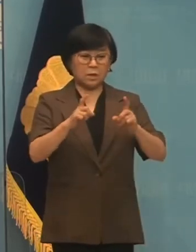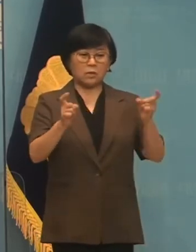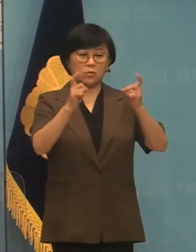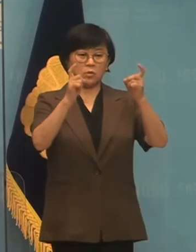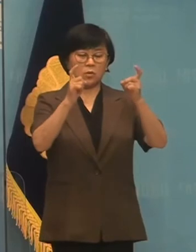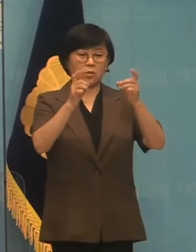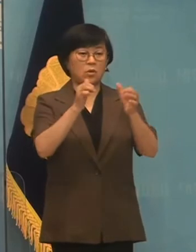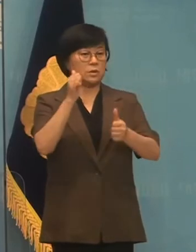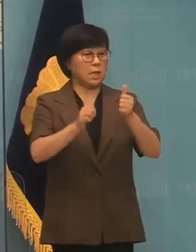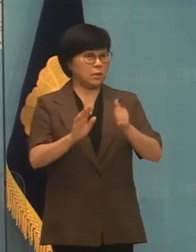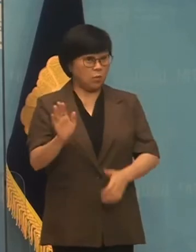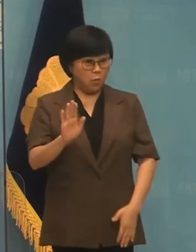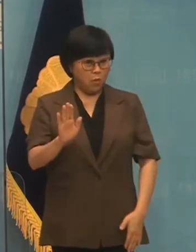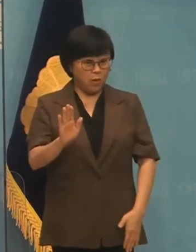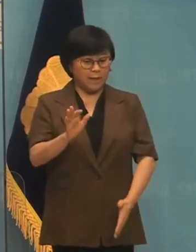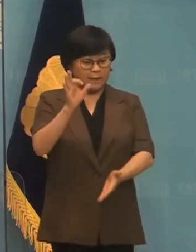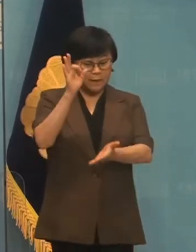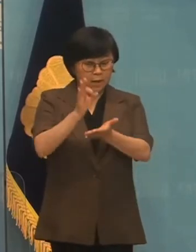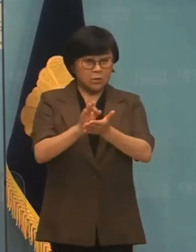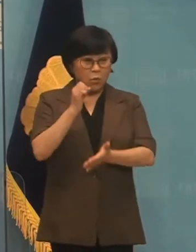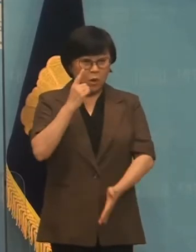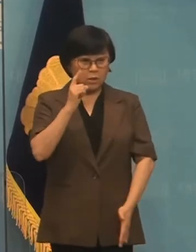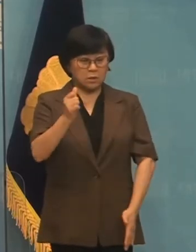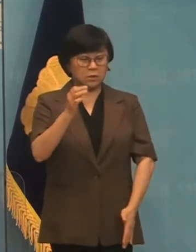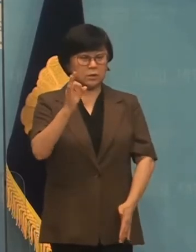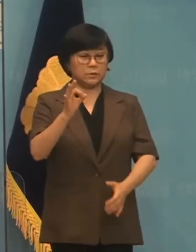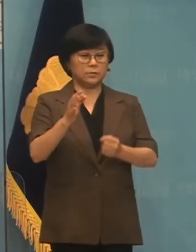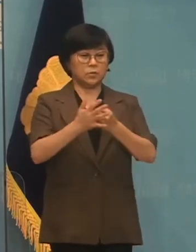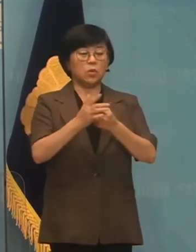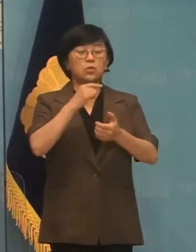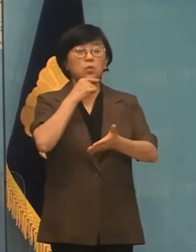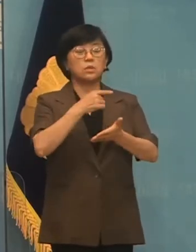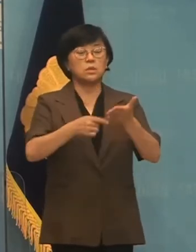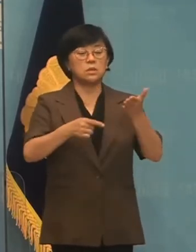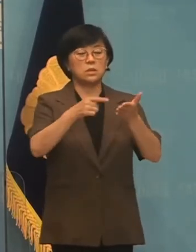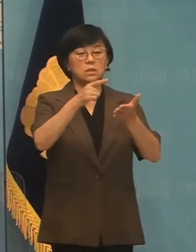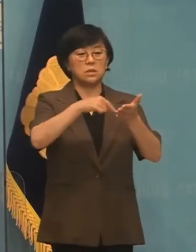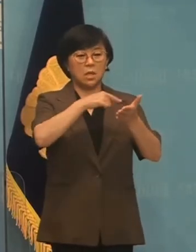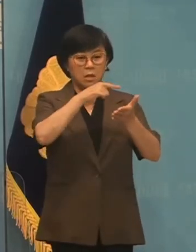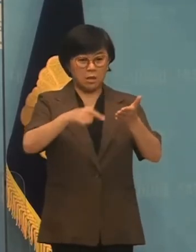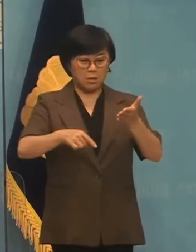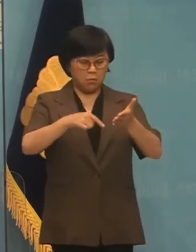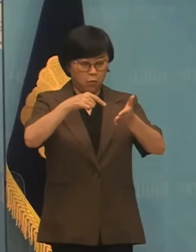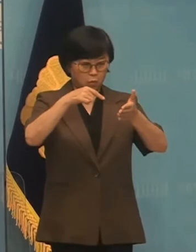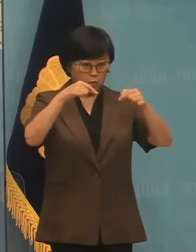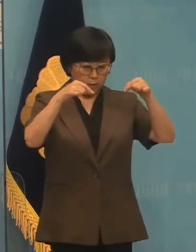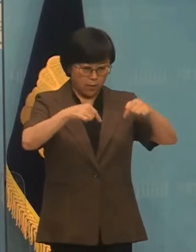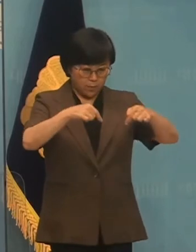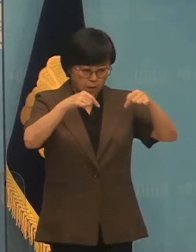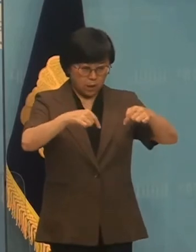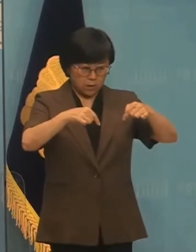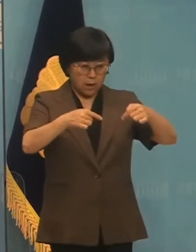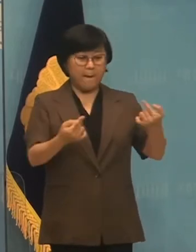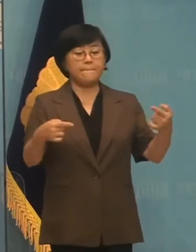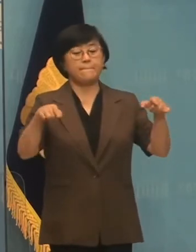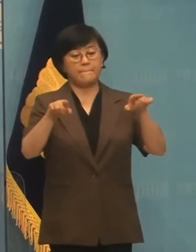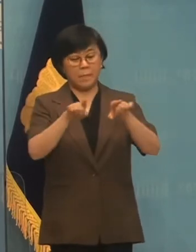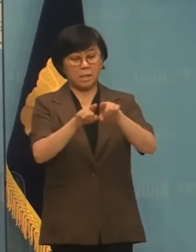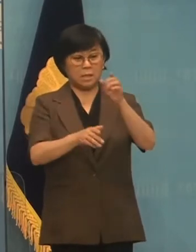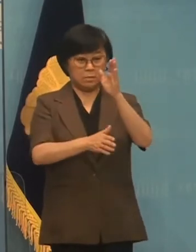경쟁자가 아니라 최저임금과 손실보상을 놓고 사회적 연매를 해야 하는 동료